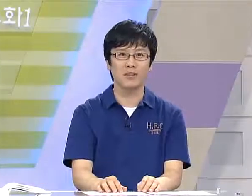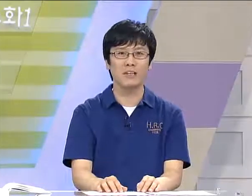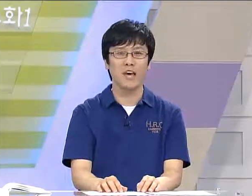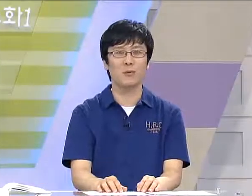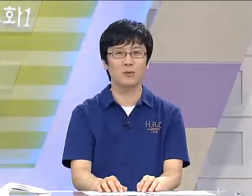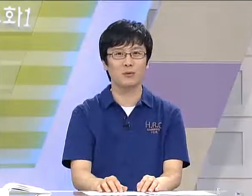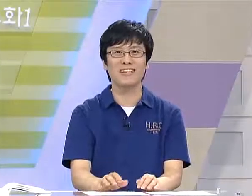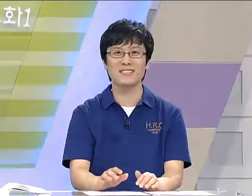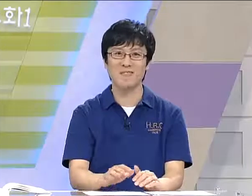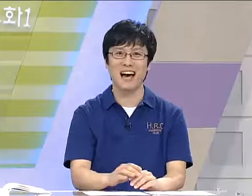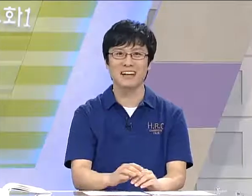번 해보도록 하겠습니다.